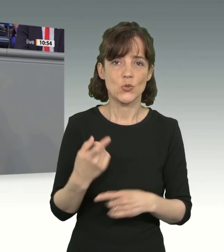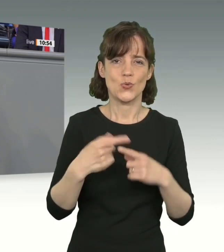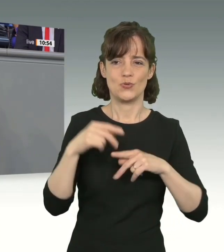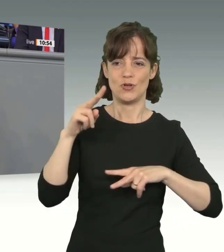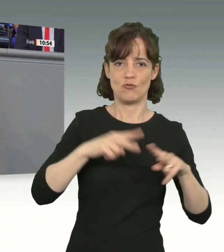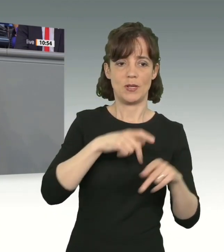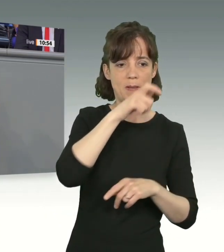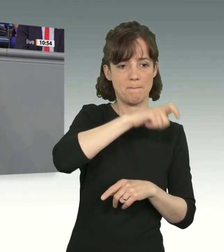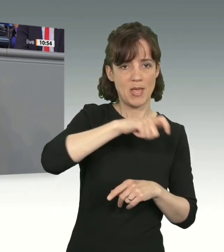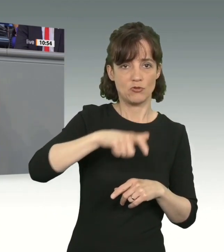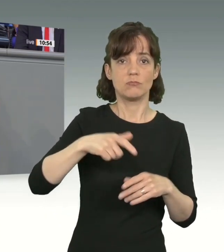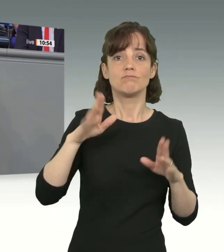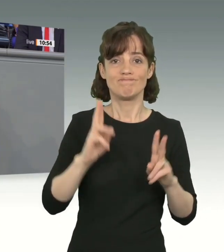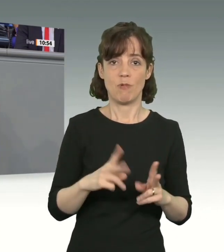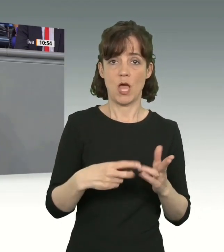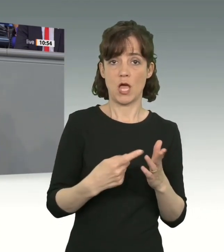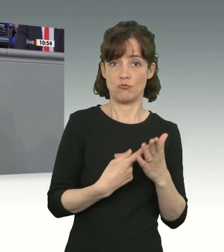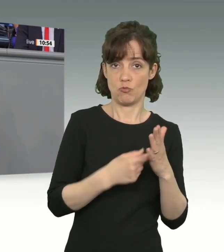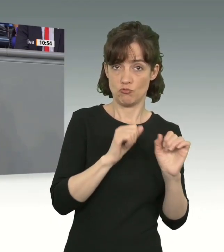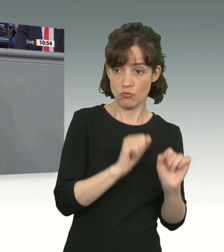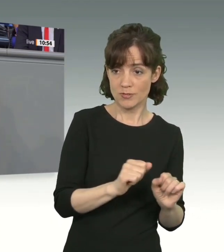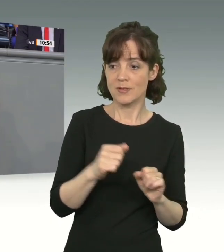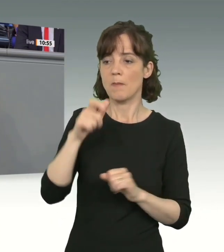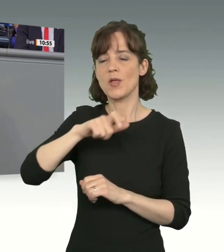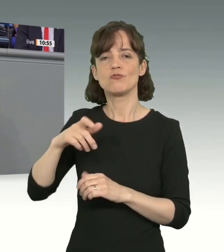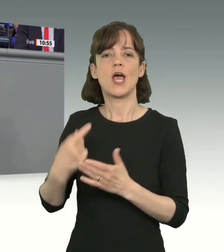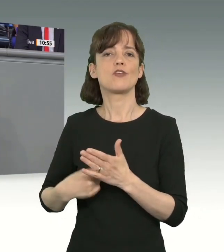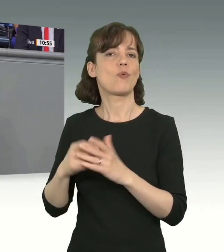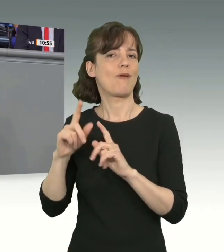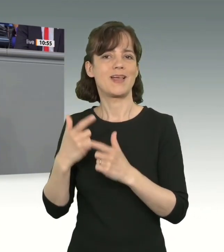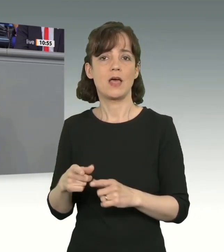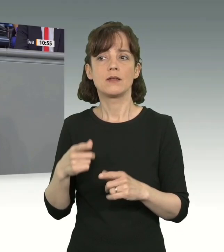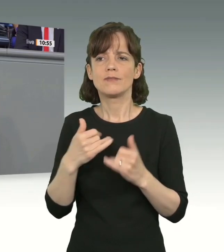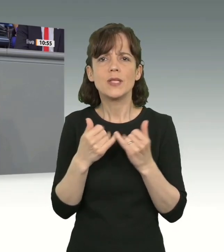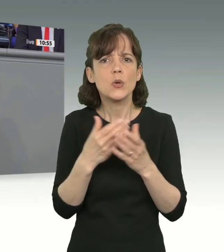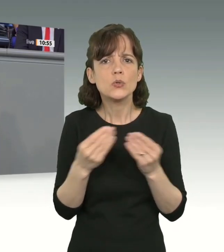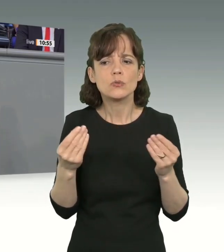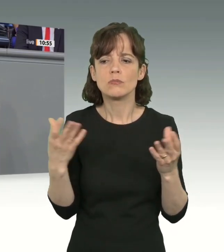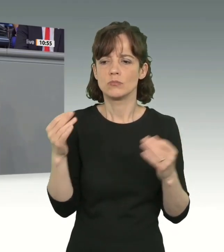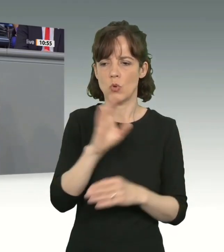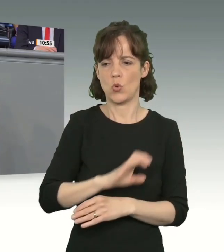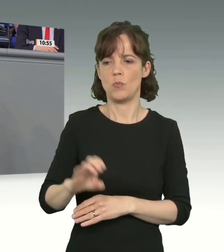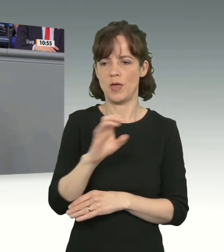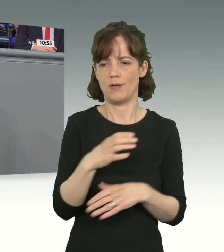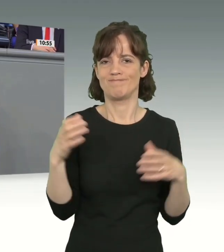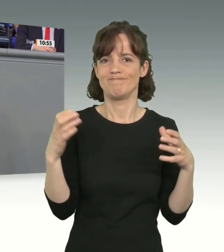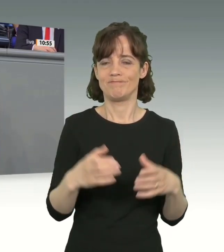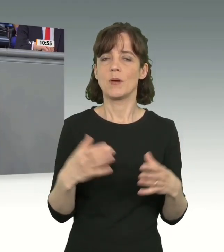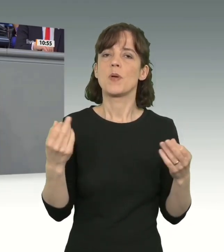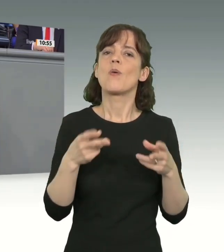zwischen Menschen, die einen Schutzanspruch haben und die, die keinen haben, nur europäisch lösen können. Erstens. Wir brauchen ein